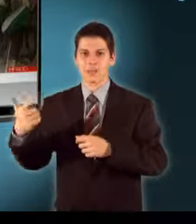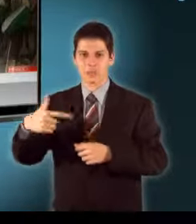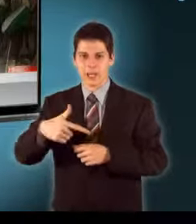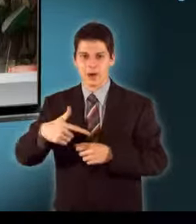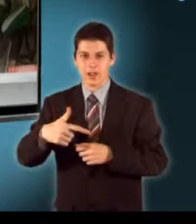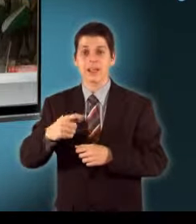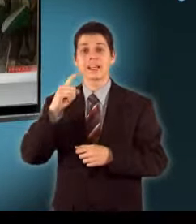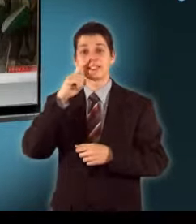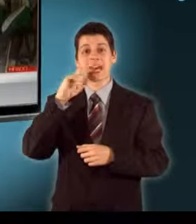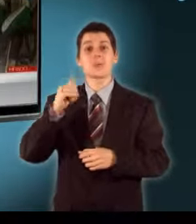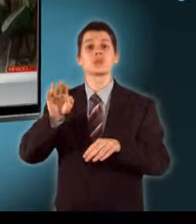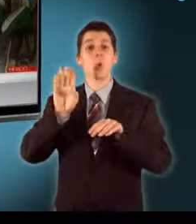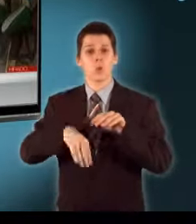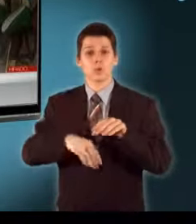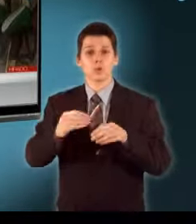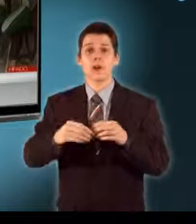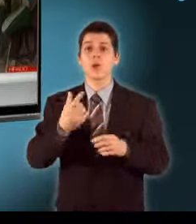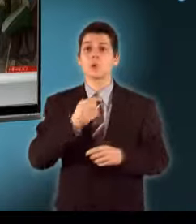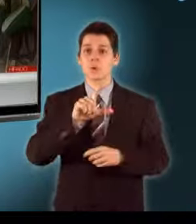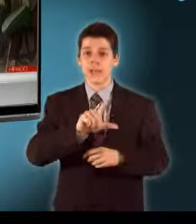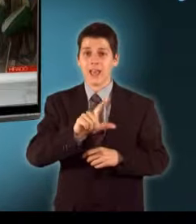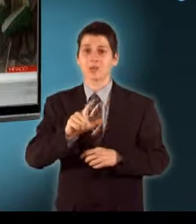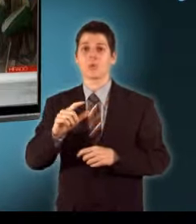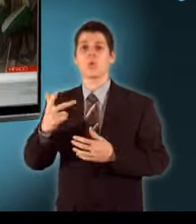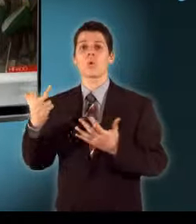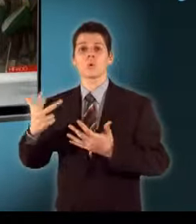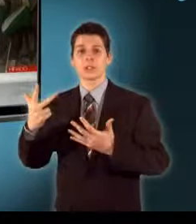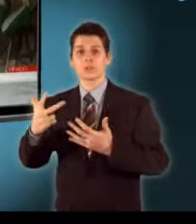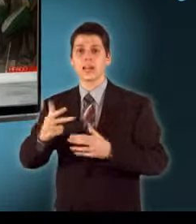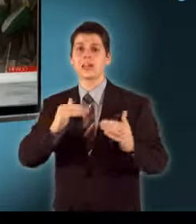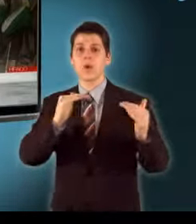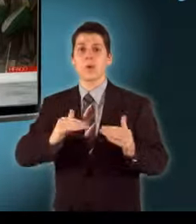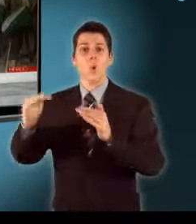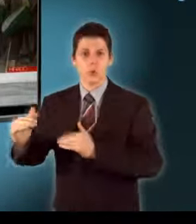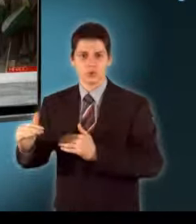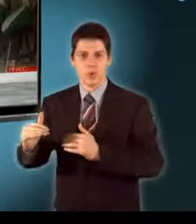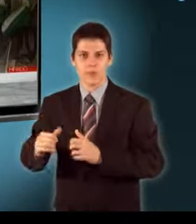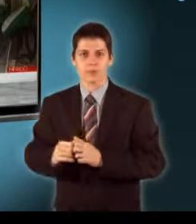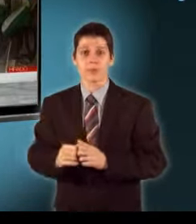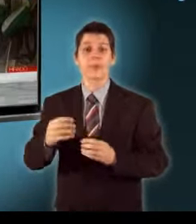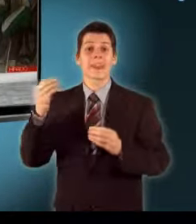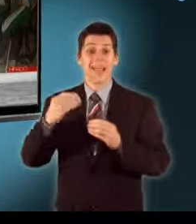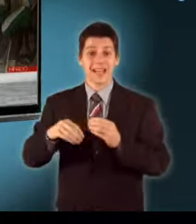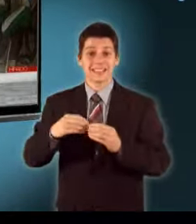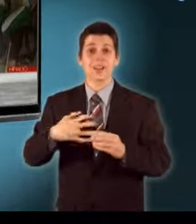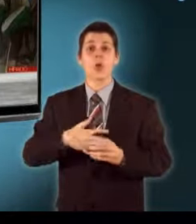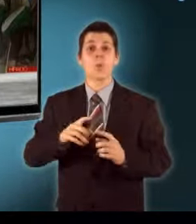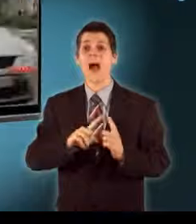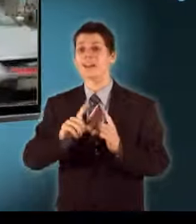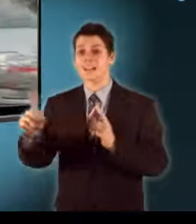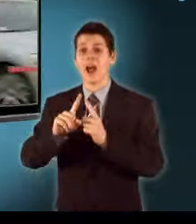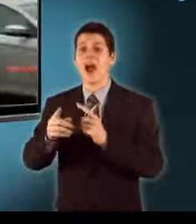is olcsóbban tankolhatunk A benzinért 22, míg a gázolajért 8 forinttal kell kevesebbet fizetni Éppen ezért